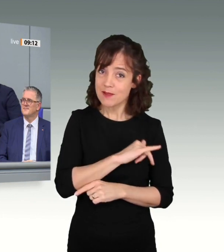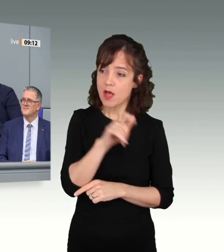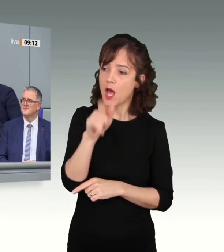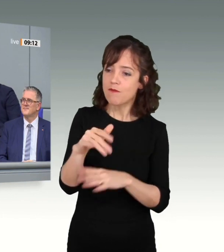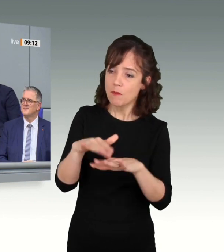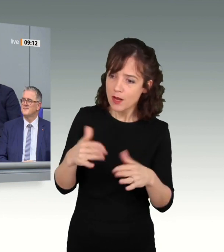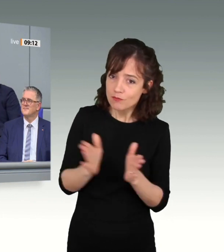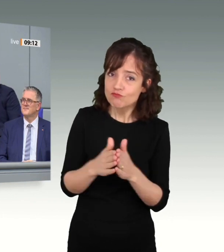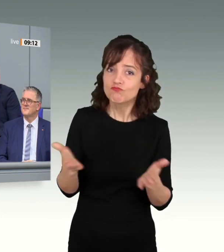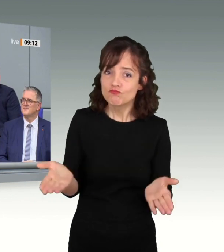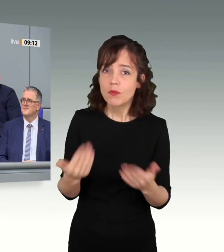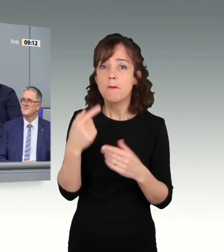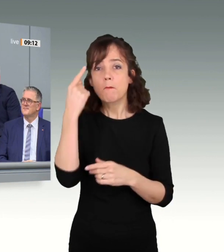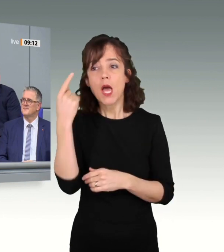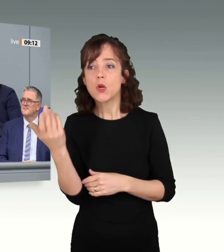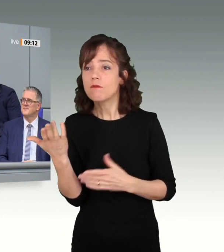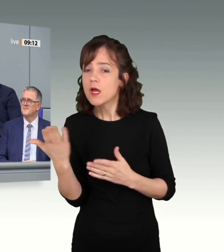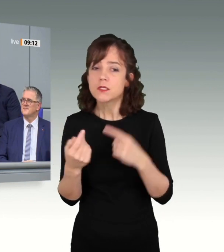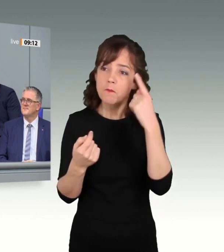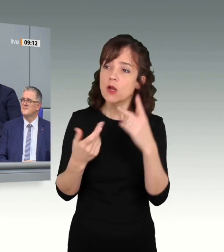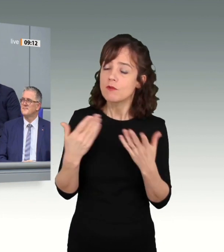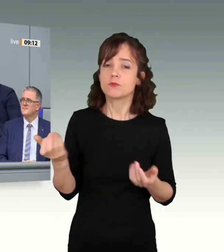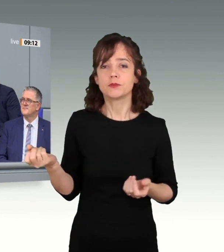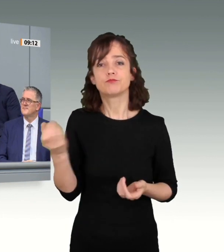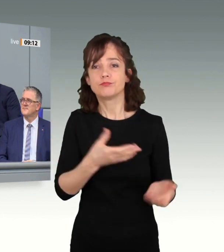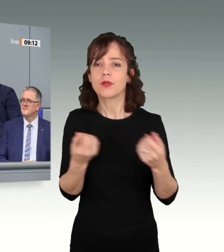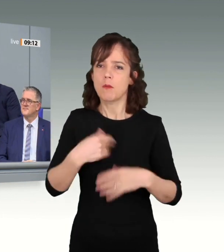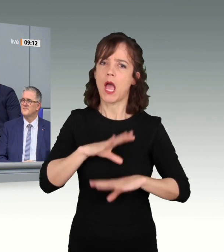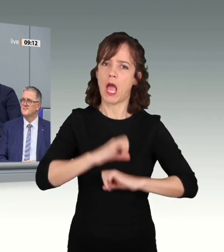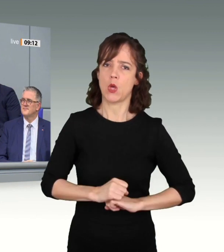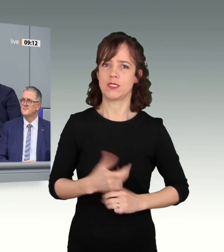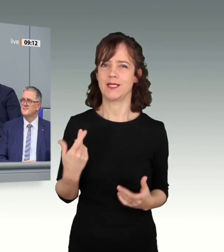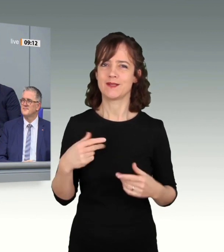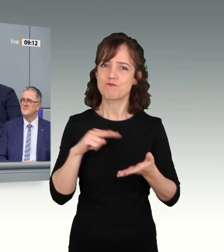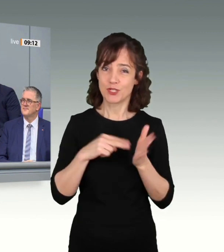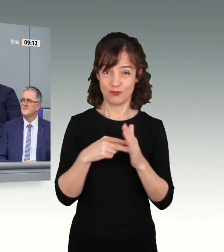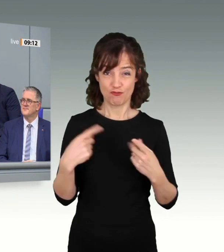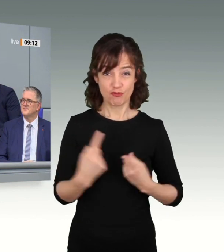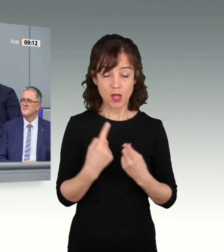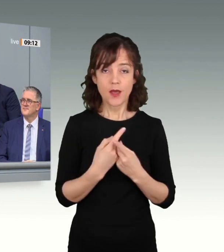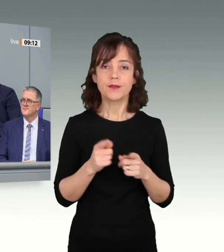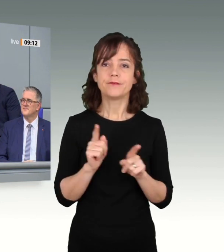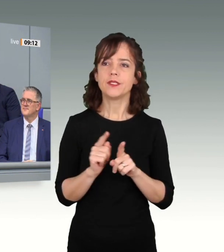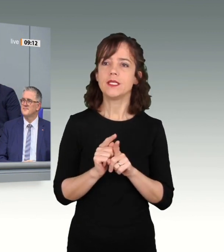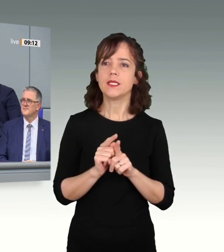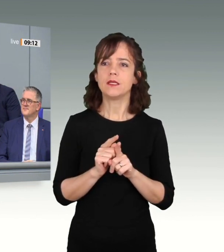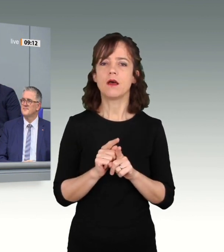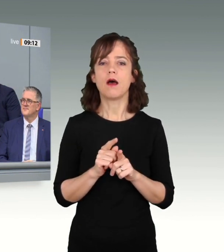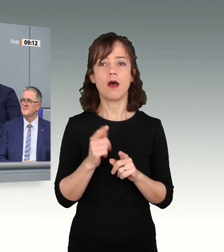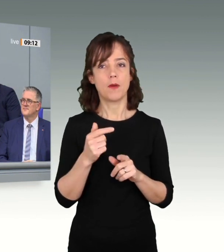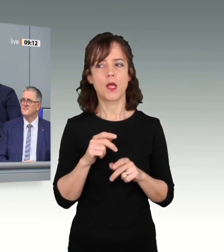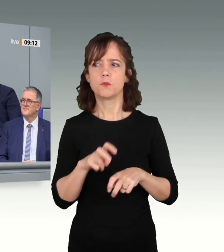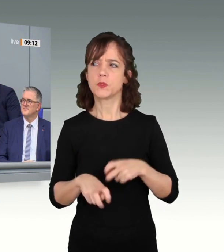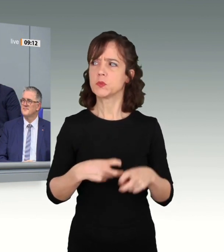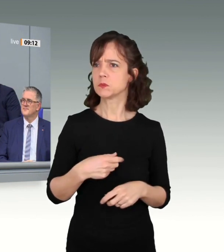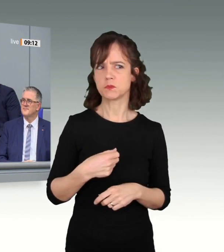gegensätzliche Standpunkte auch auszuhalten. Den politischen Streit haben Sie nie als Selbstzweck verstanden,